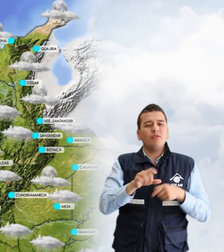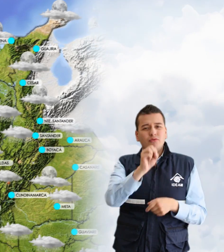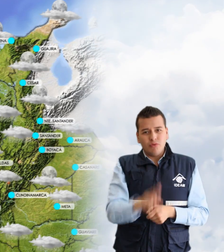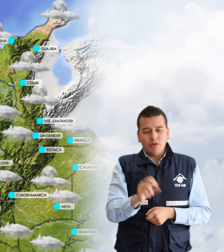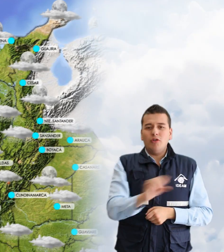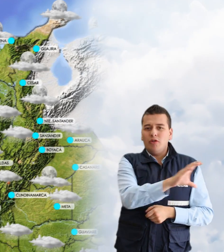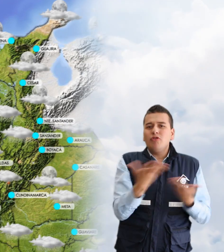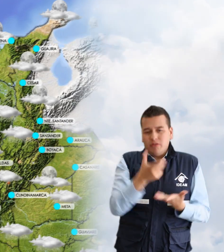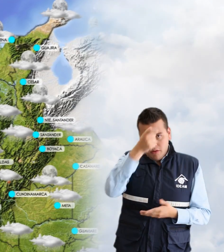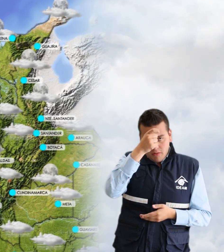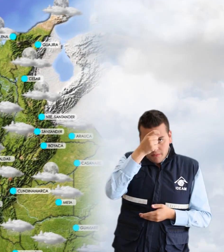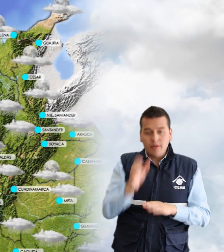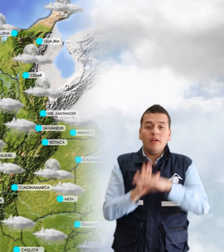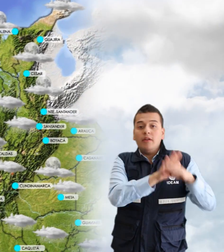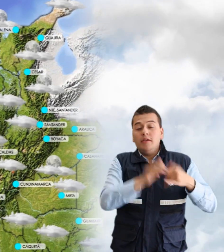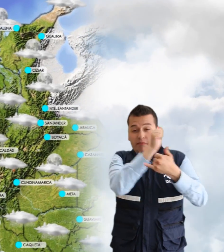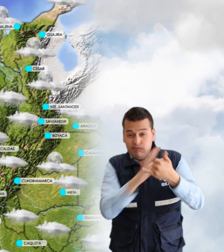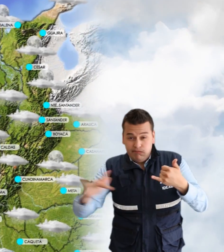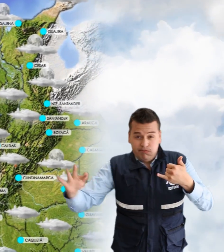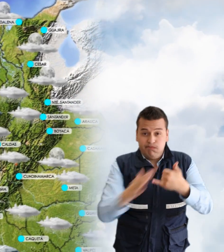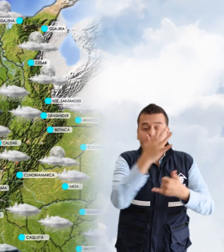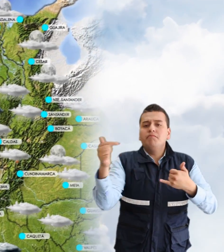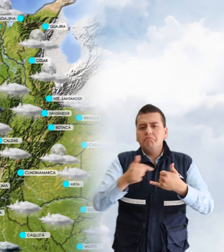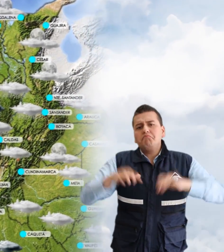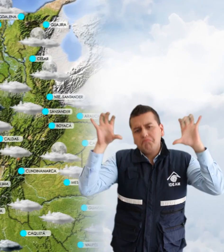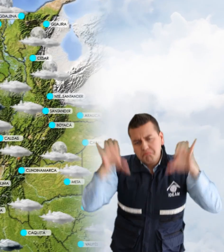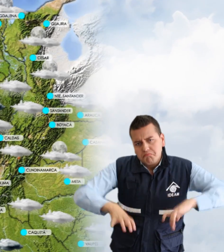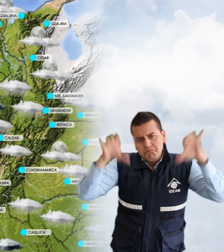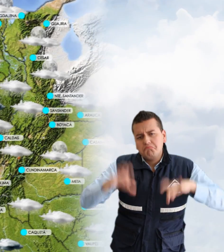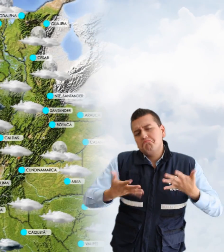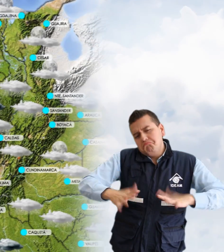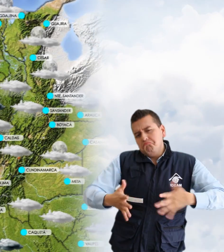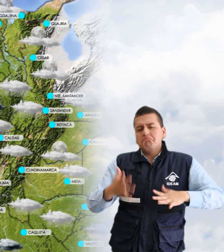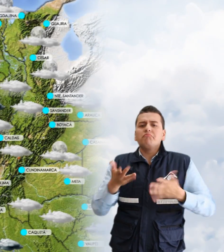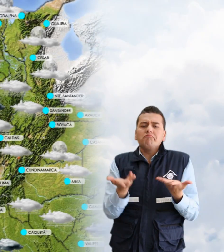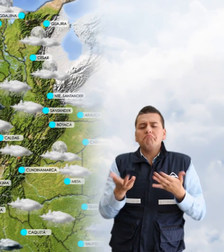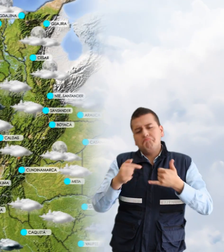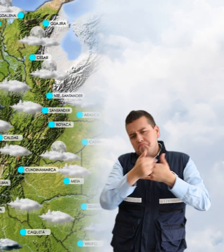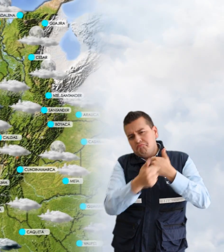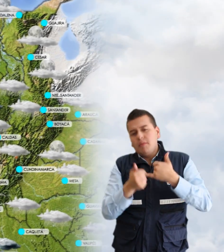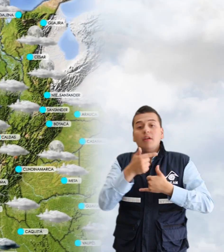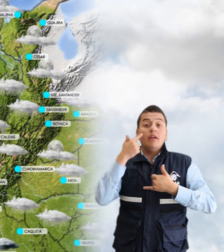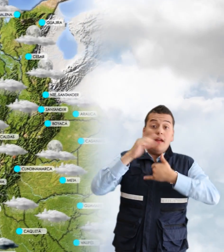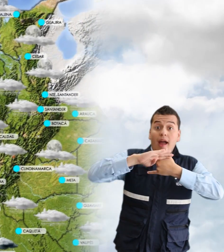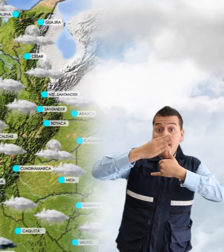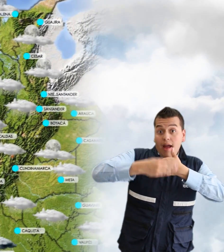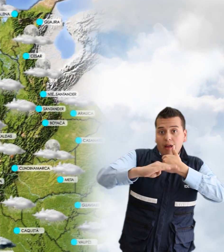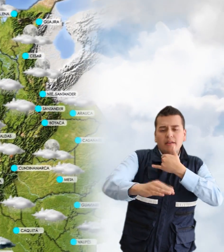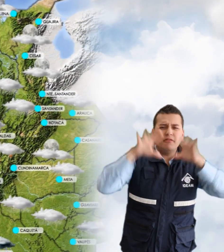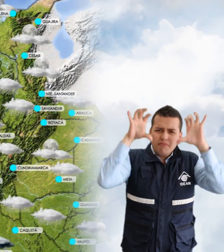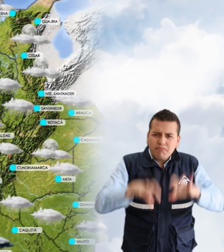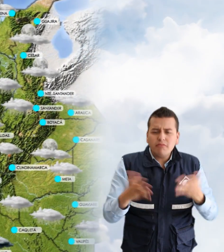de Córdoba. Para la región pacífica se esperan lluvias de carácter ligero a lo largo de la región. En la región andina se espera que las lluvias se